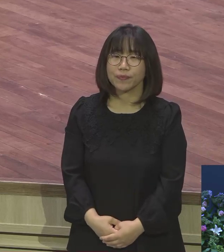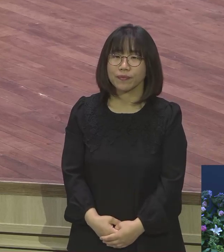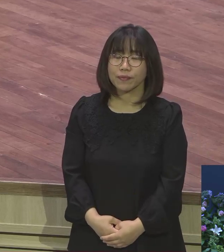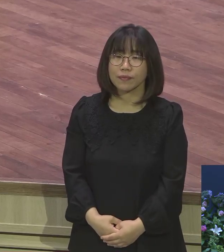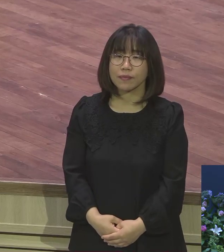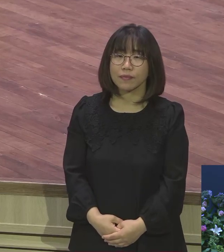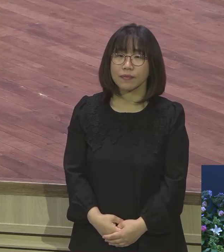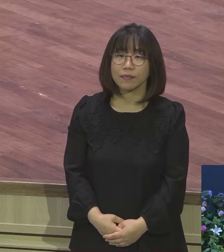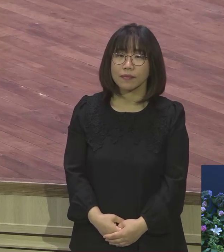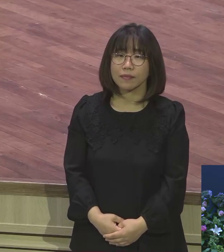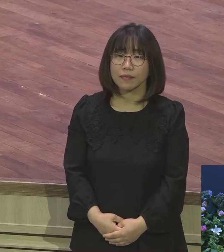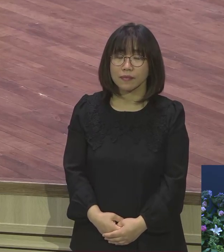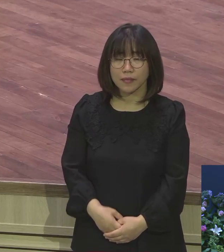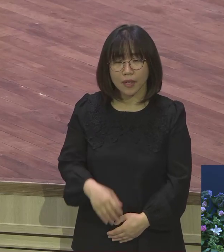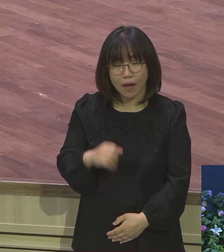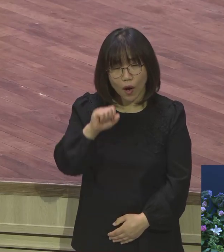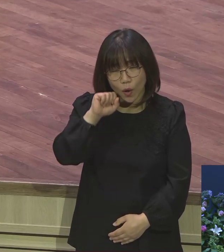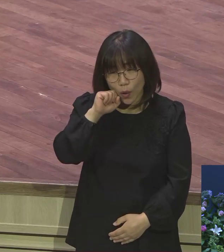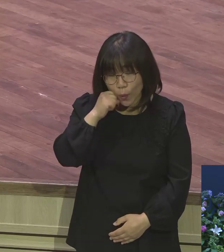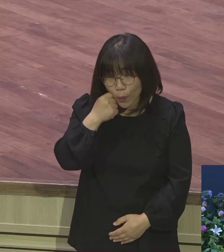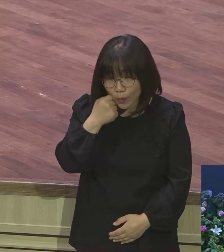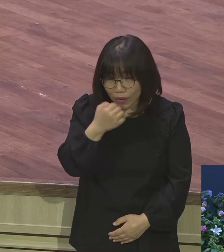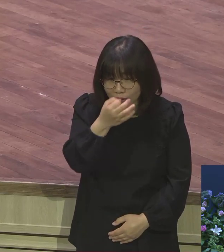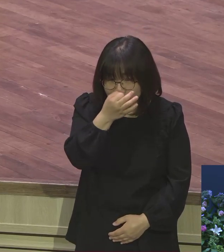어렵고 힘든 분들 많아요